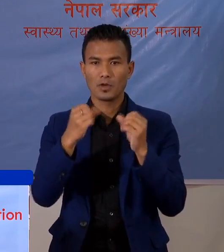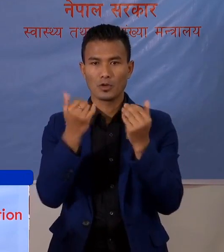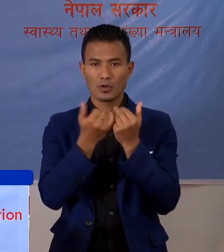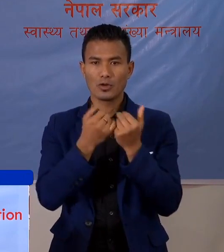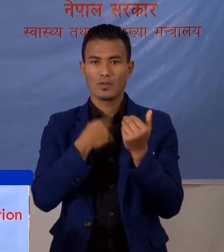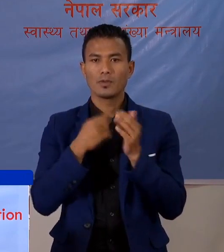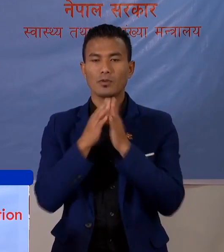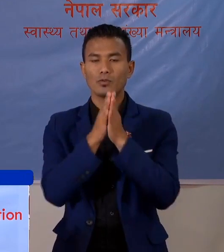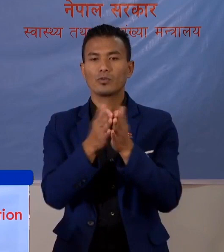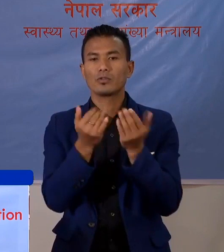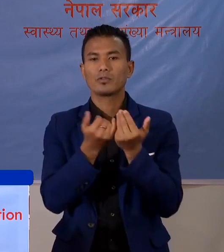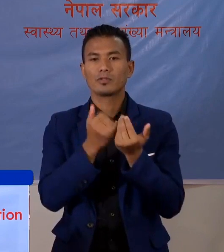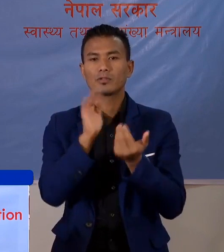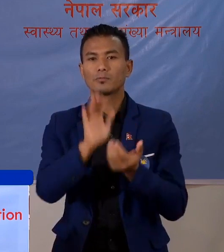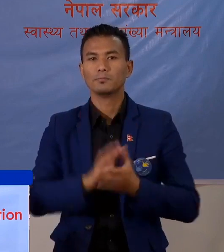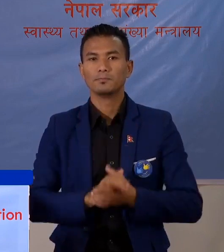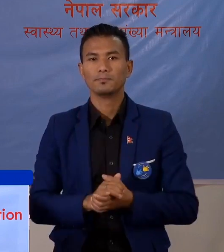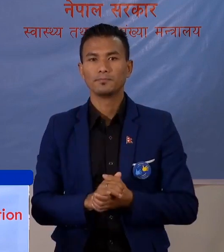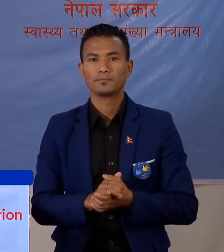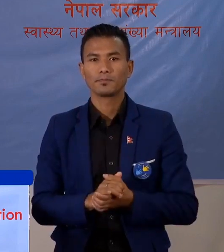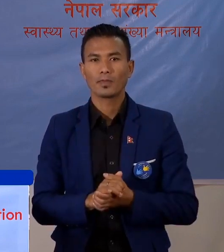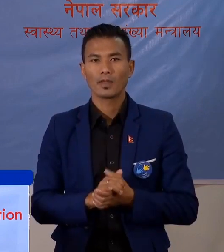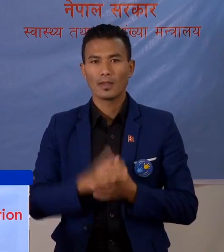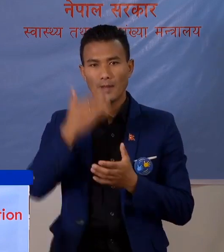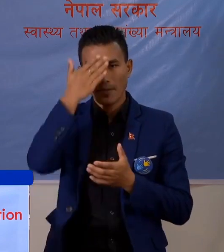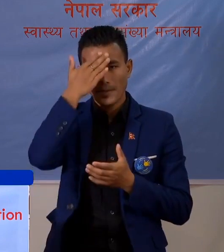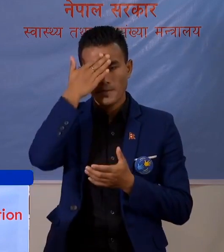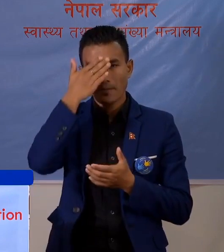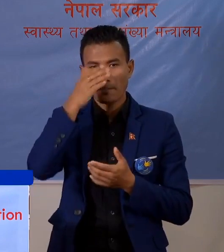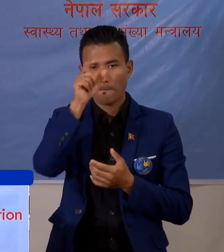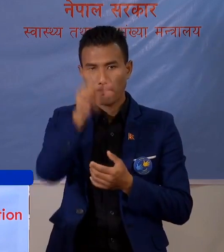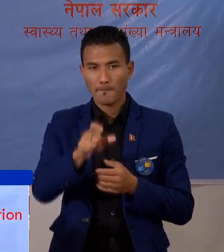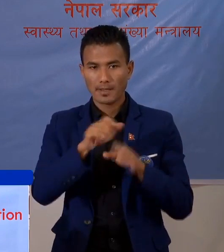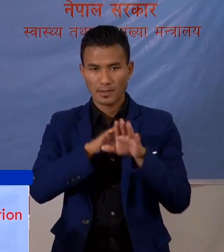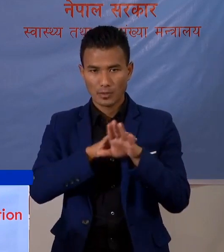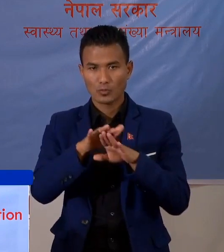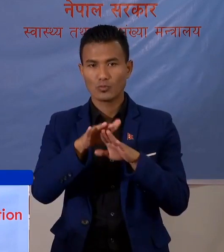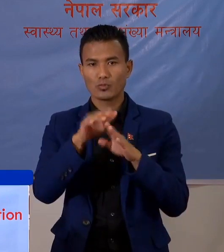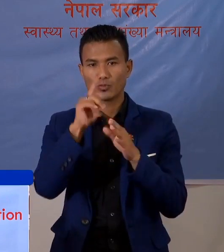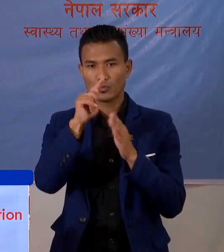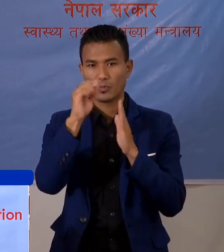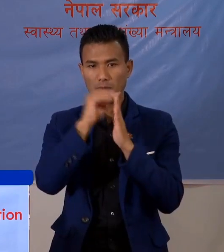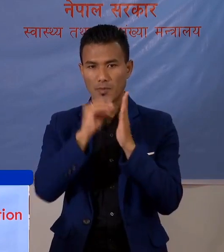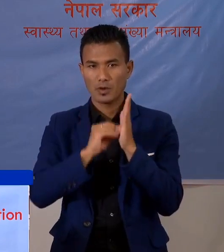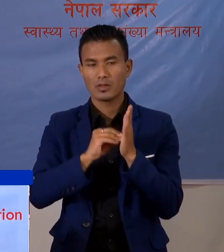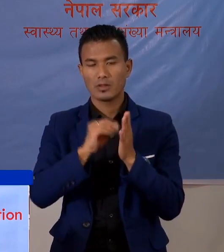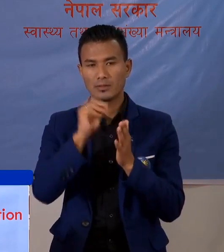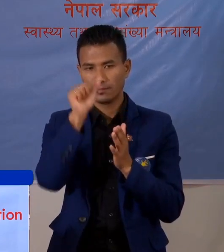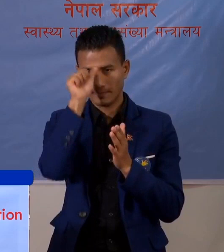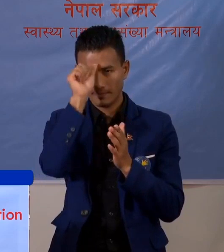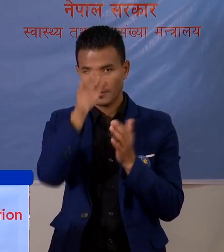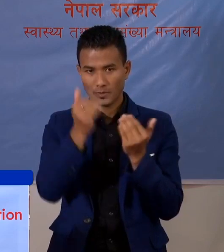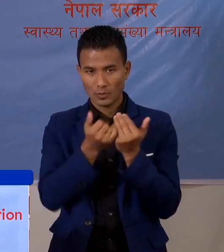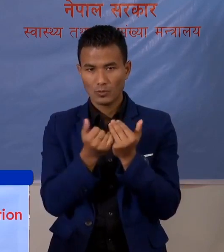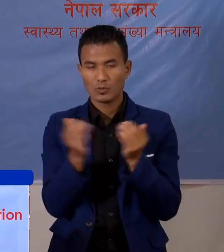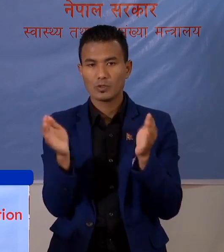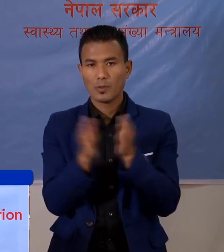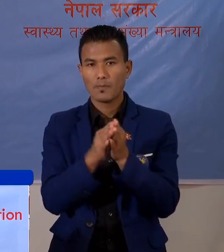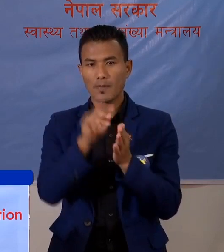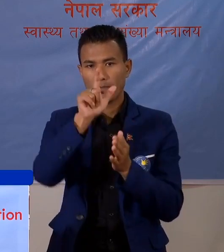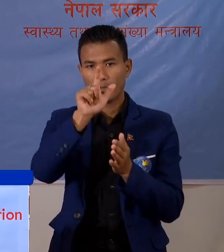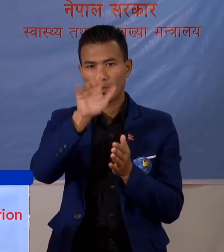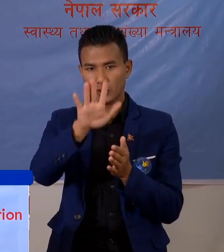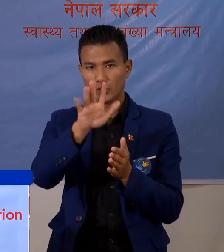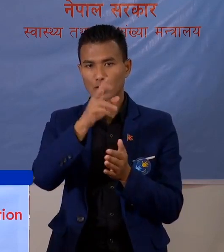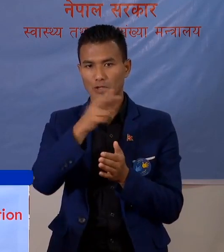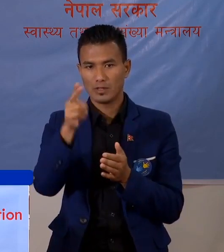खुलत पनी गर्छों। संक्रमित ब्यर्तिहरको विघरन को अबडेट गरूनँ चाहन चो, कुल संक्रमित शंख्या 75 तर